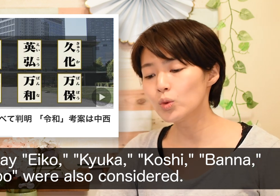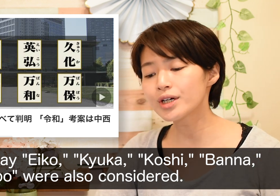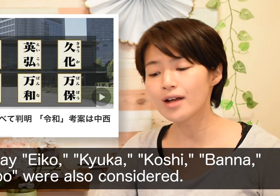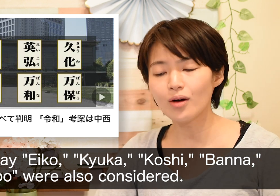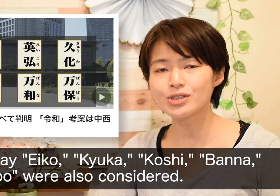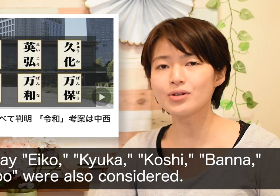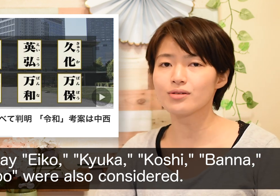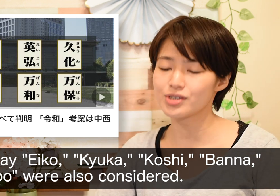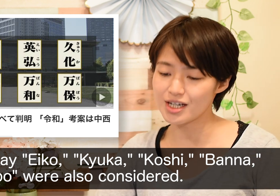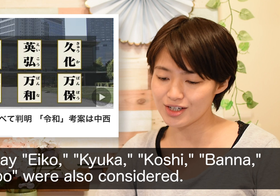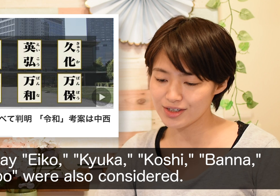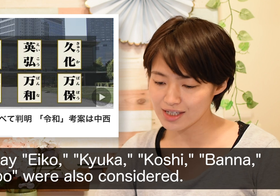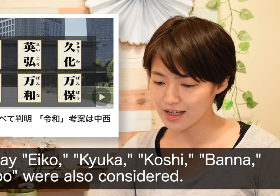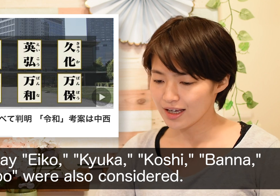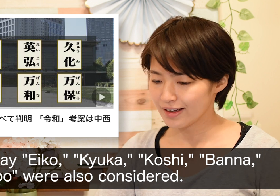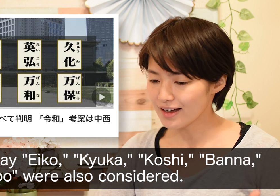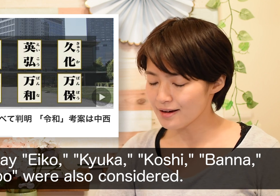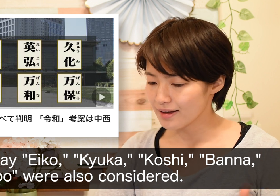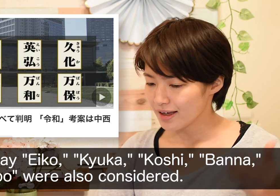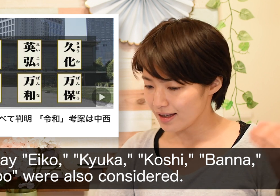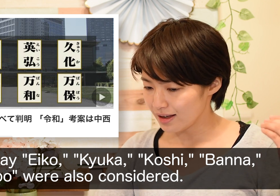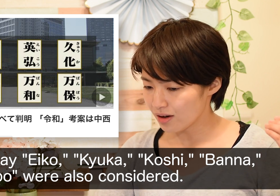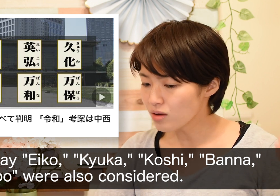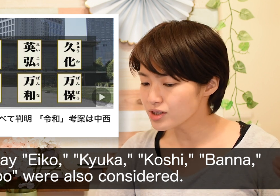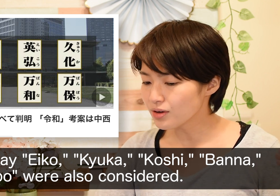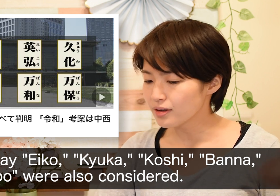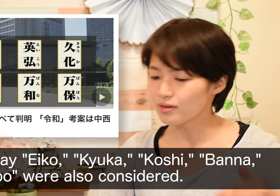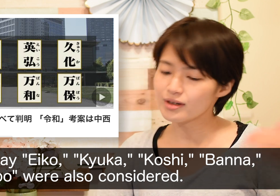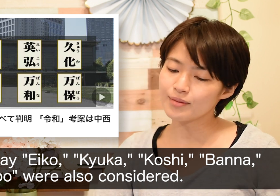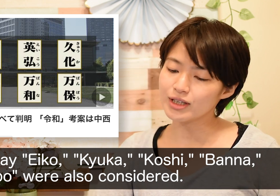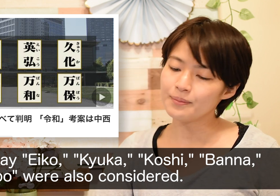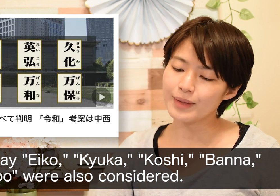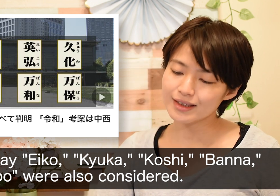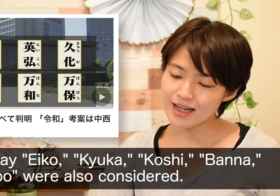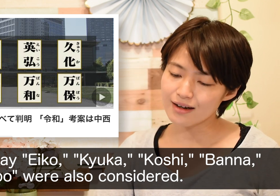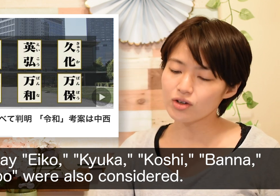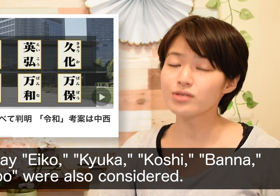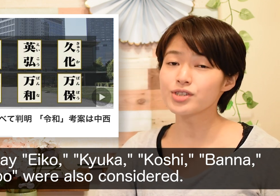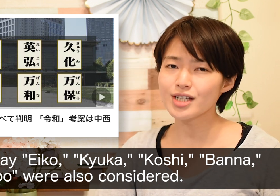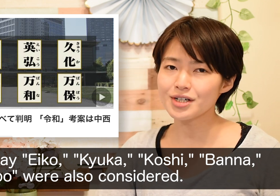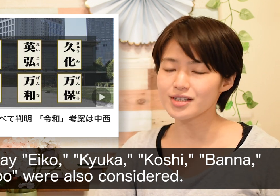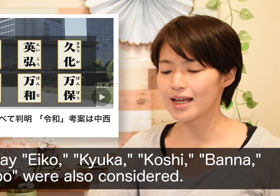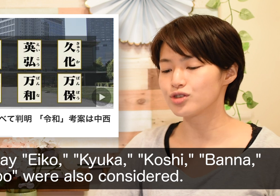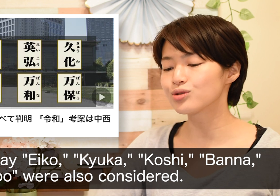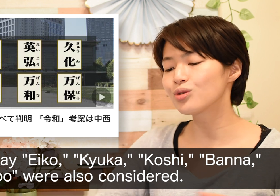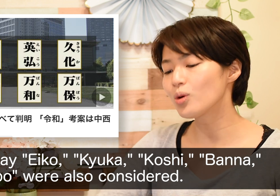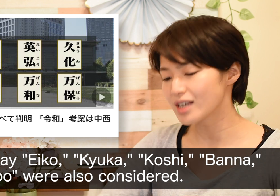were also consideredが、also、これらもね、considered熟考さ